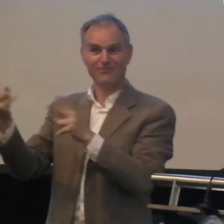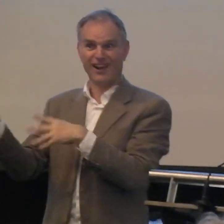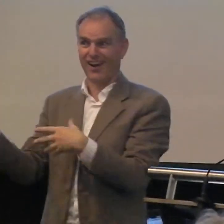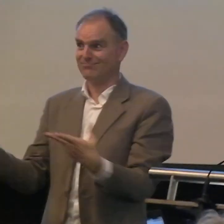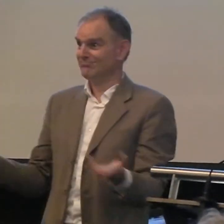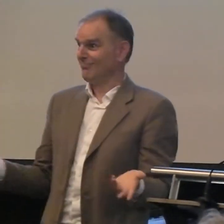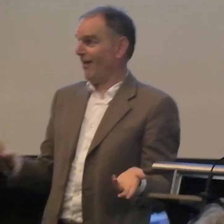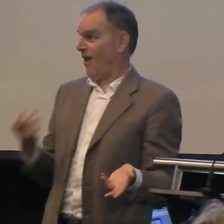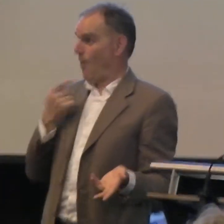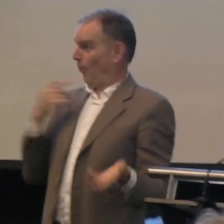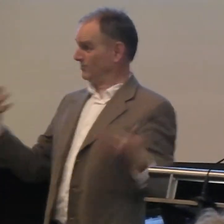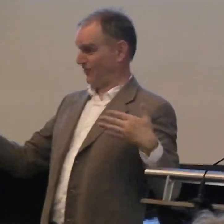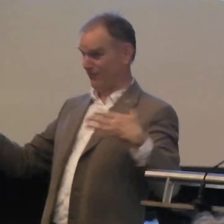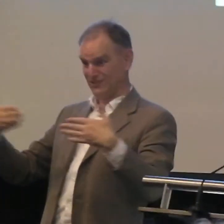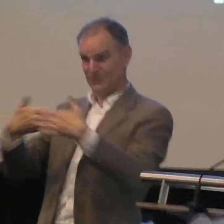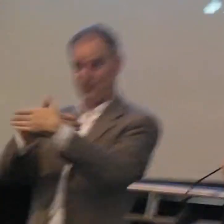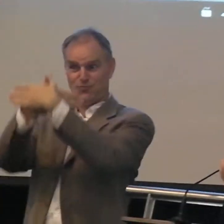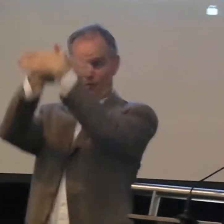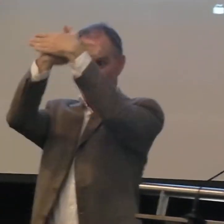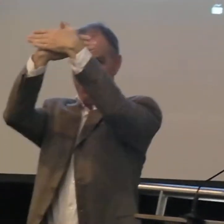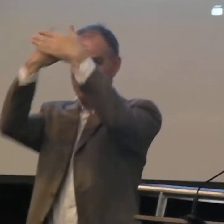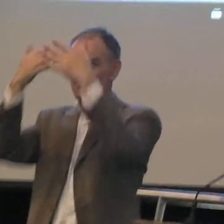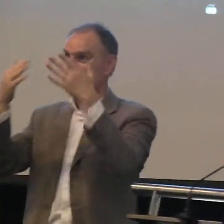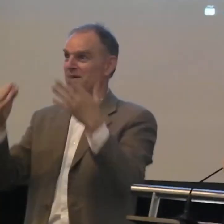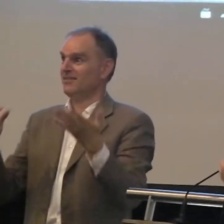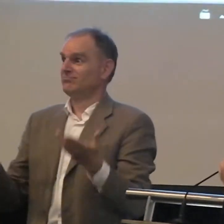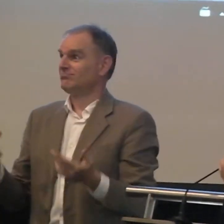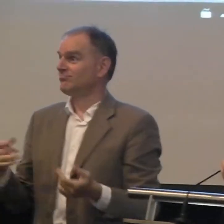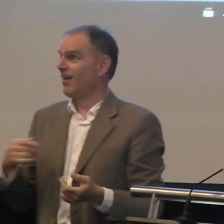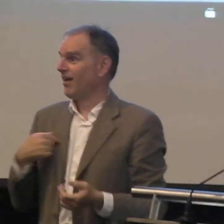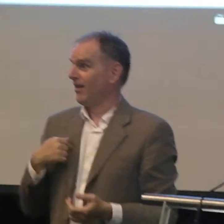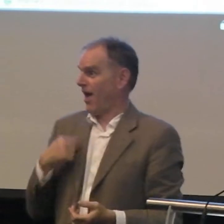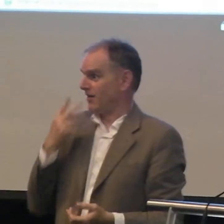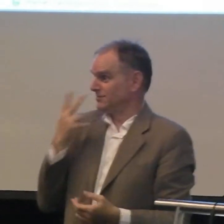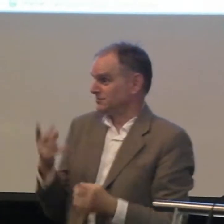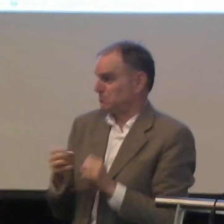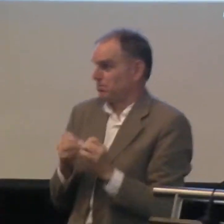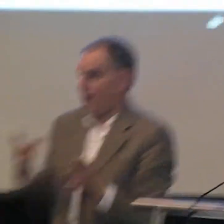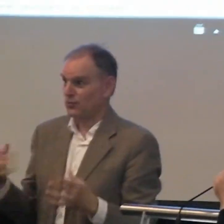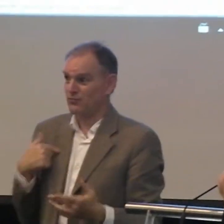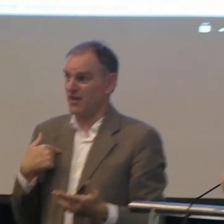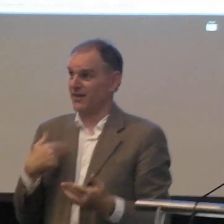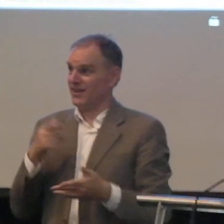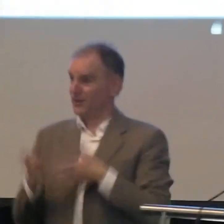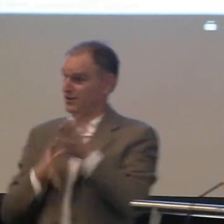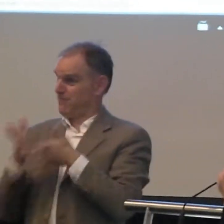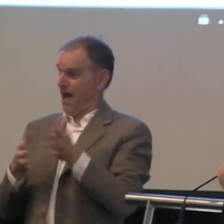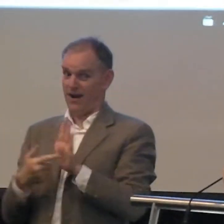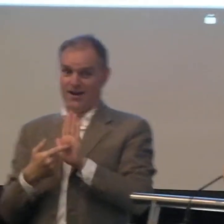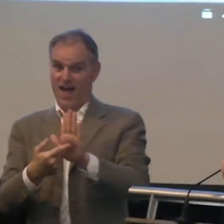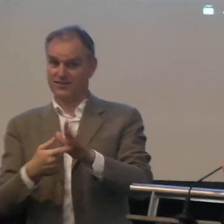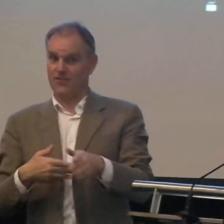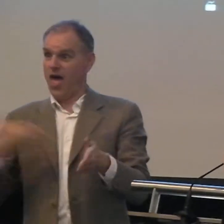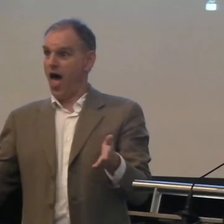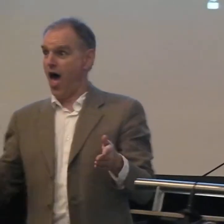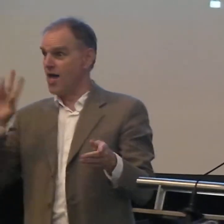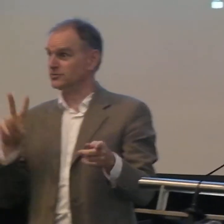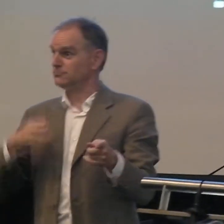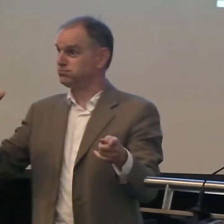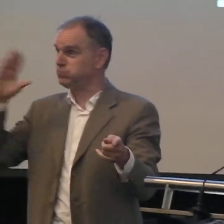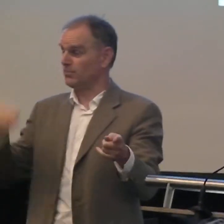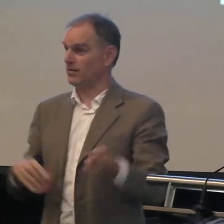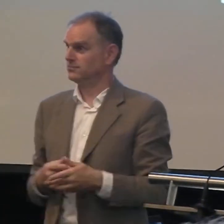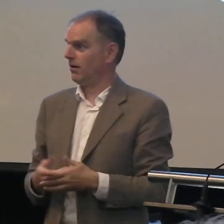Dus je ziet de verandering al. Het gaat heel logisch over in elkaar. Dus het leek me echt prachtig,